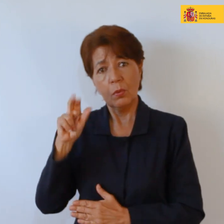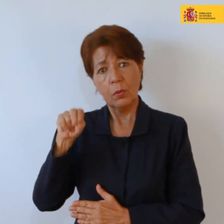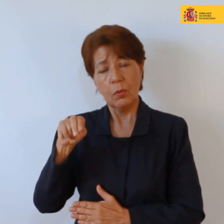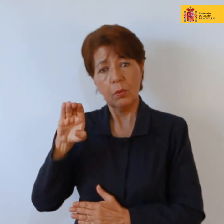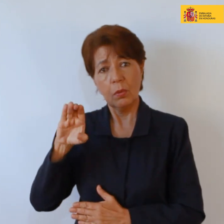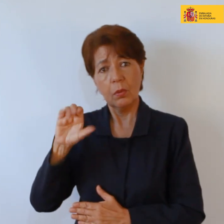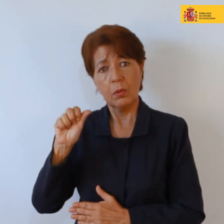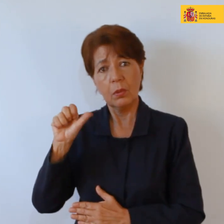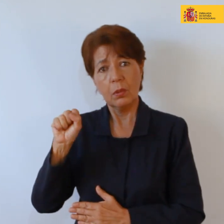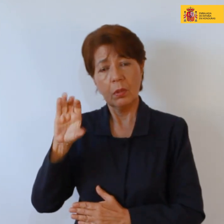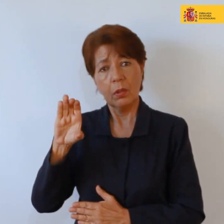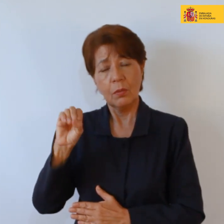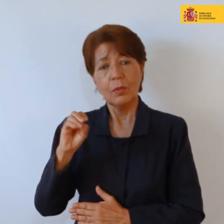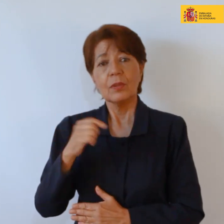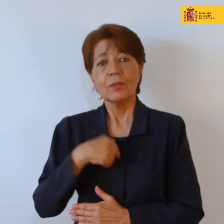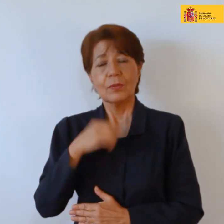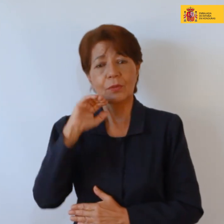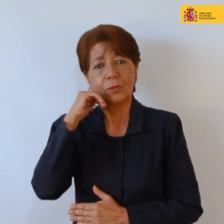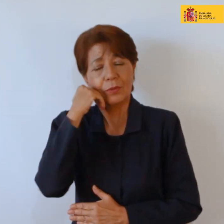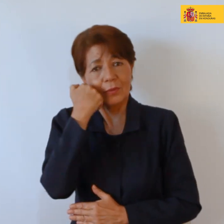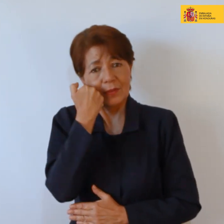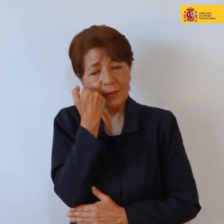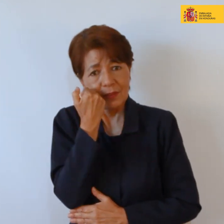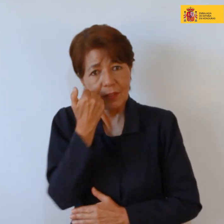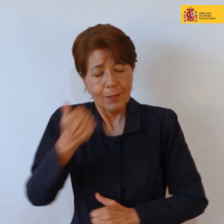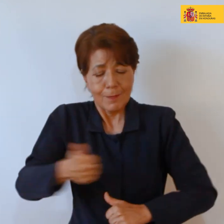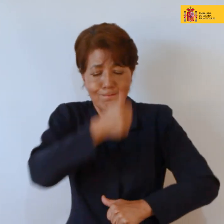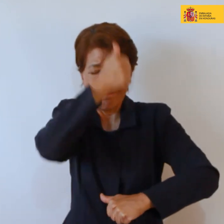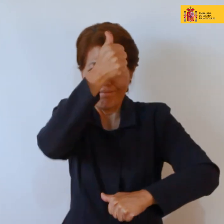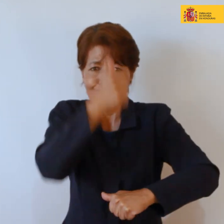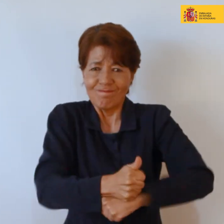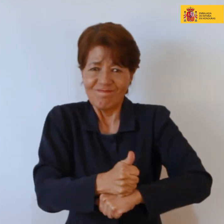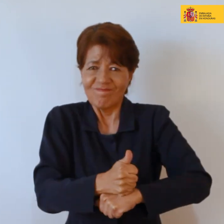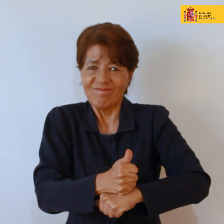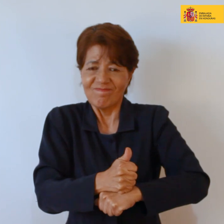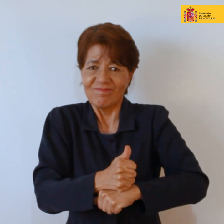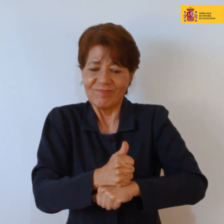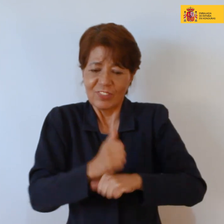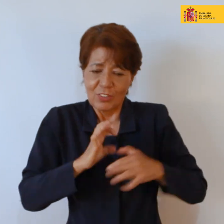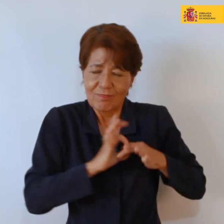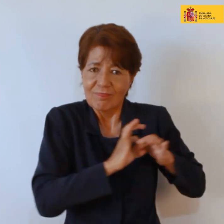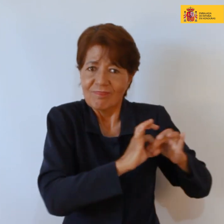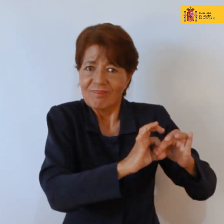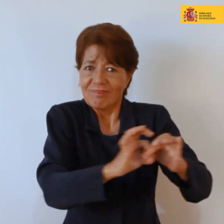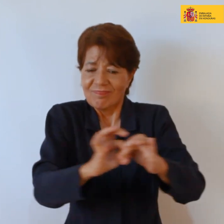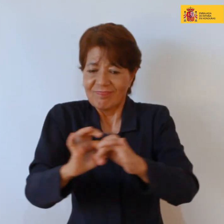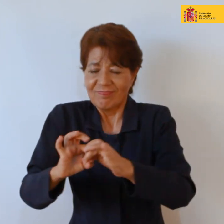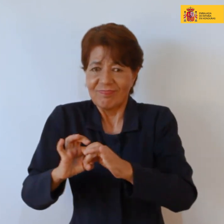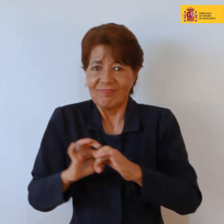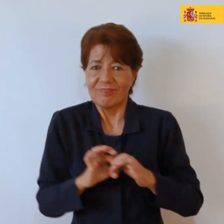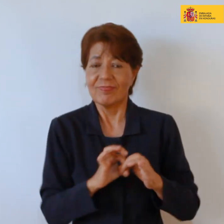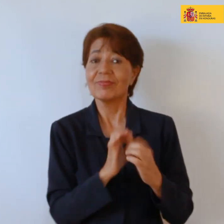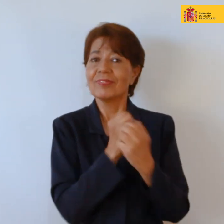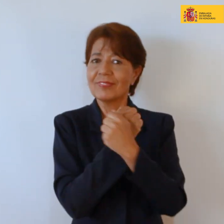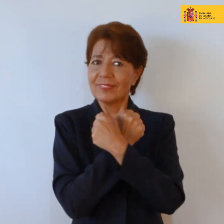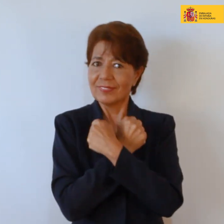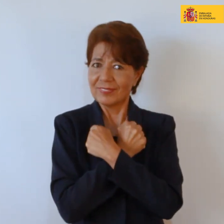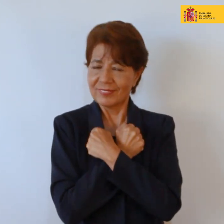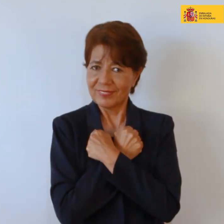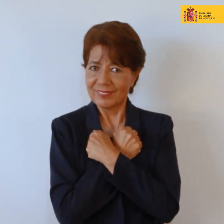porque quería eso hacer como una especie de pacto de amor entre estas figuras y y un